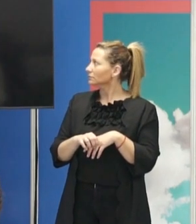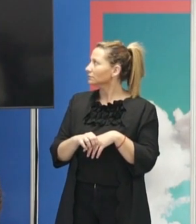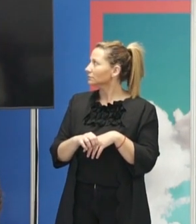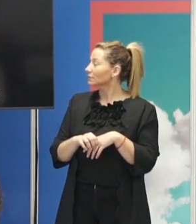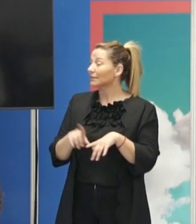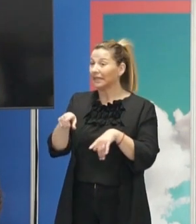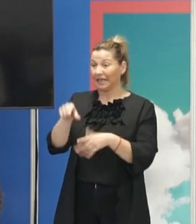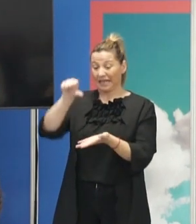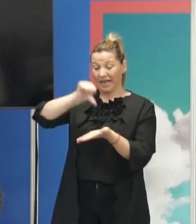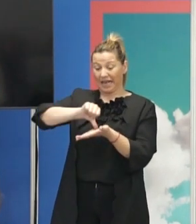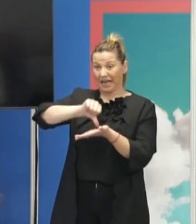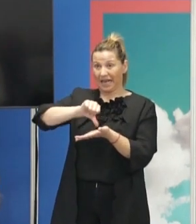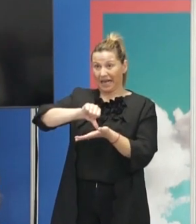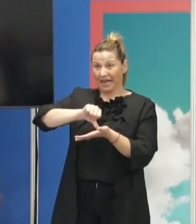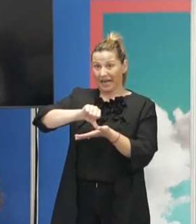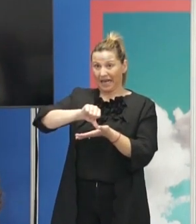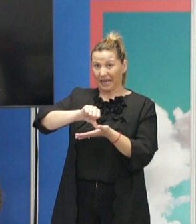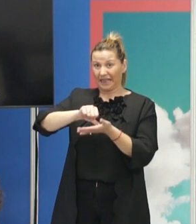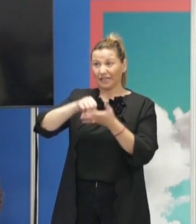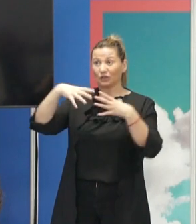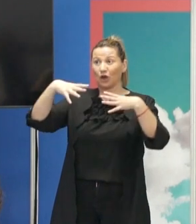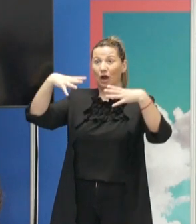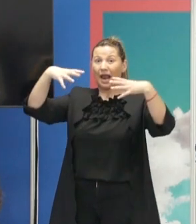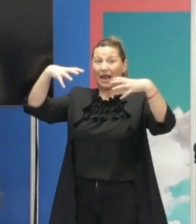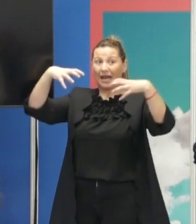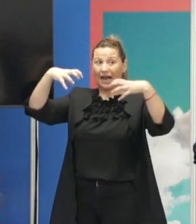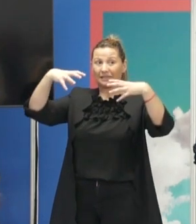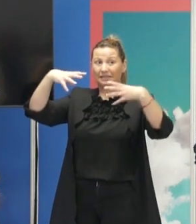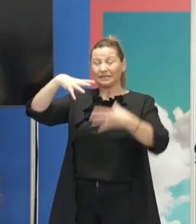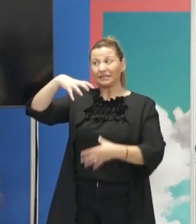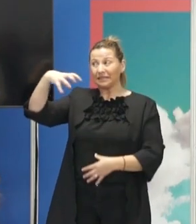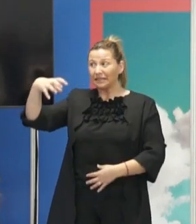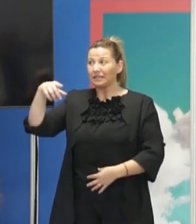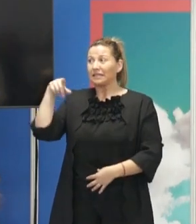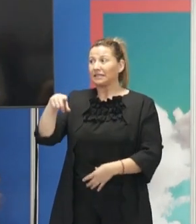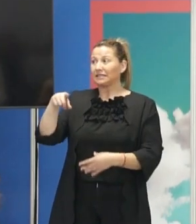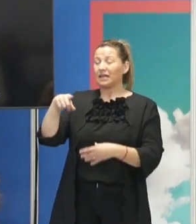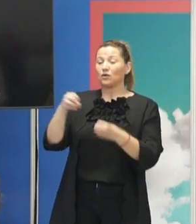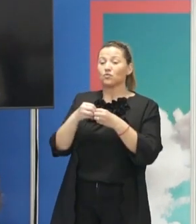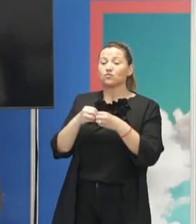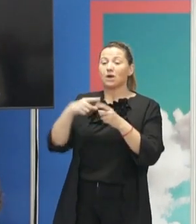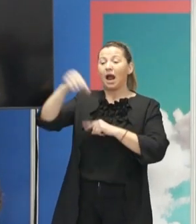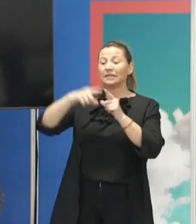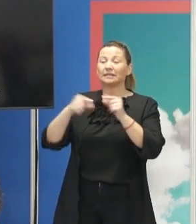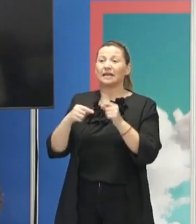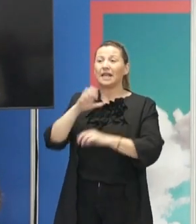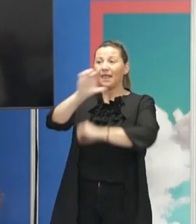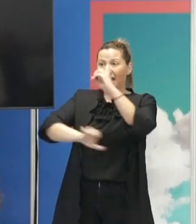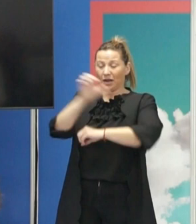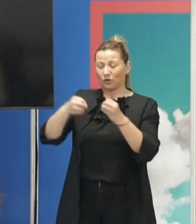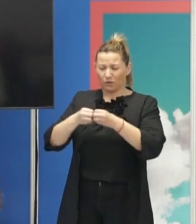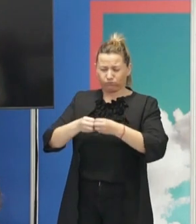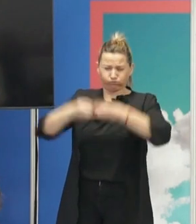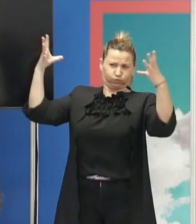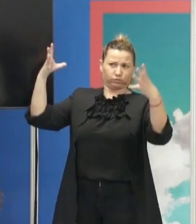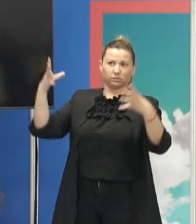Y justo en el centro de esos filamentos de gas está el núcleo de esa estrella, que ya ha expulsionado en la estrella de neutrones, si le das va a sonar también.